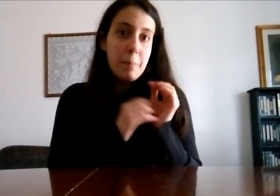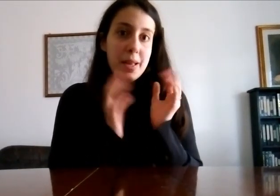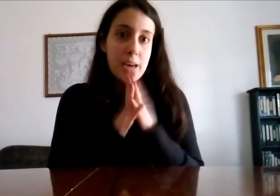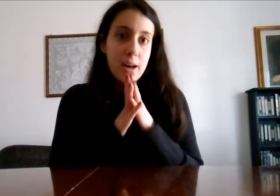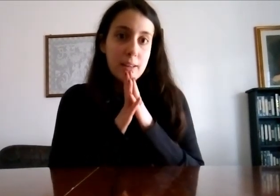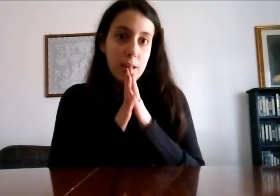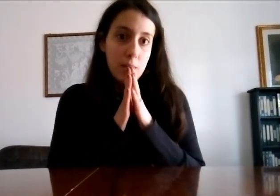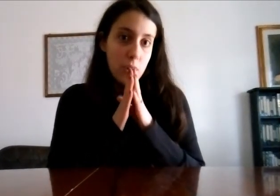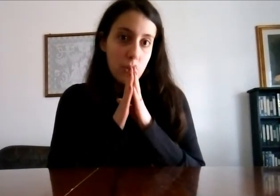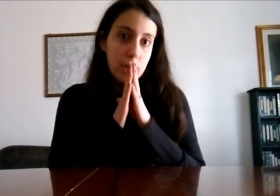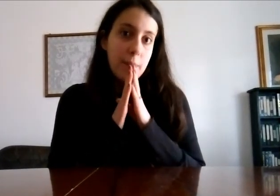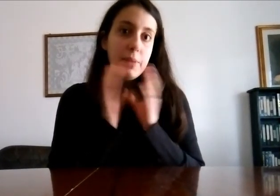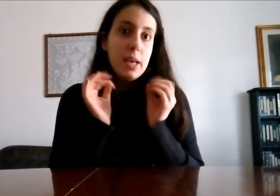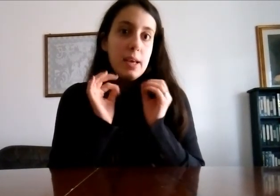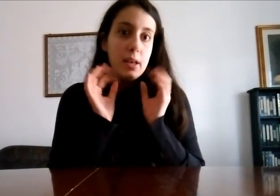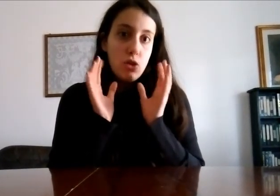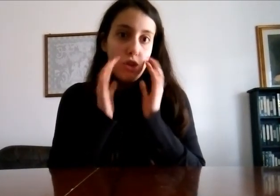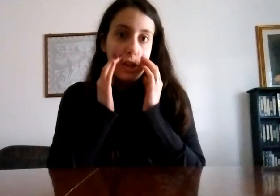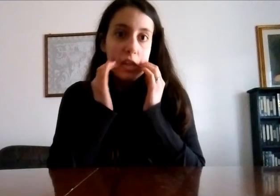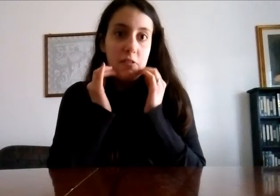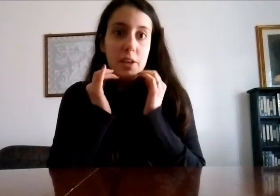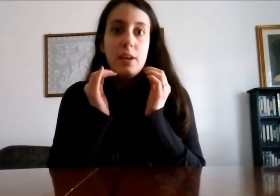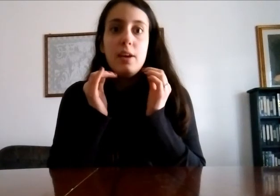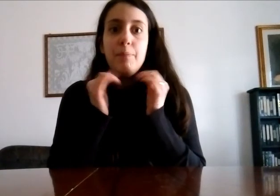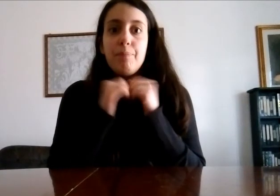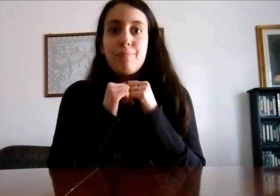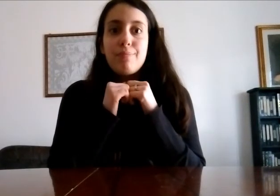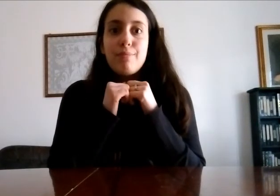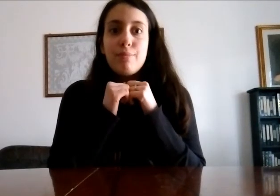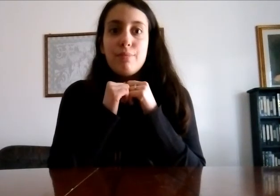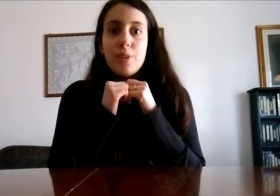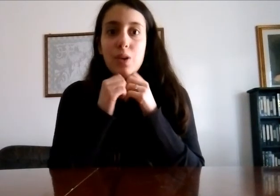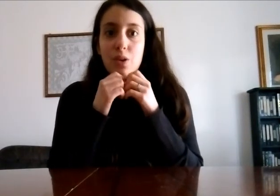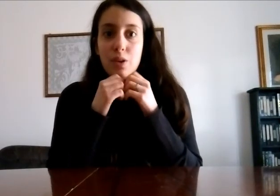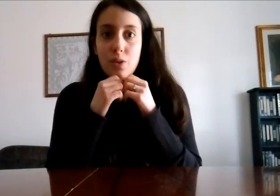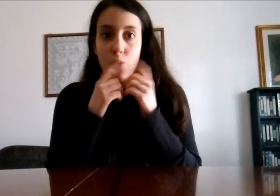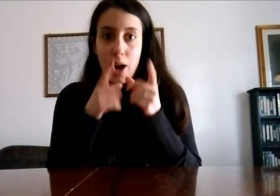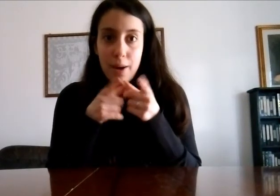impegnata con una cosa che non sto a dirmi qua